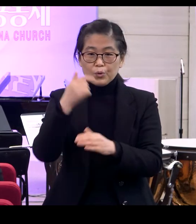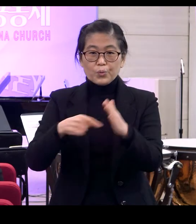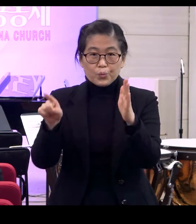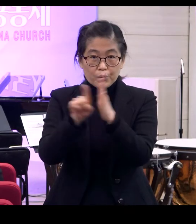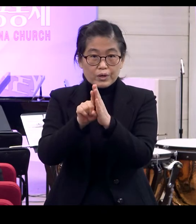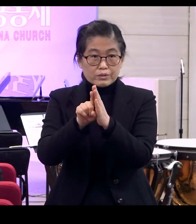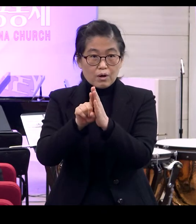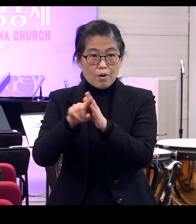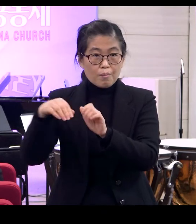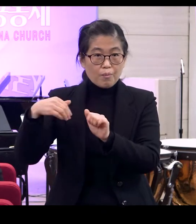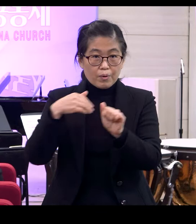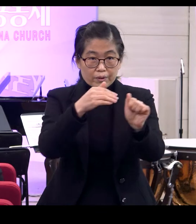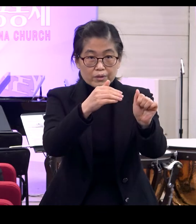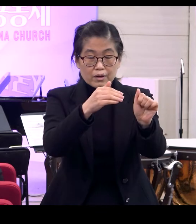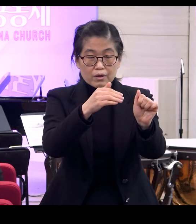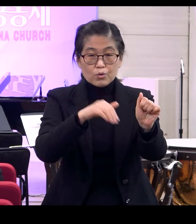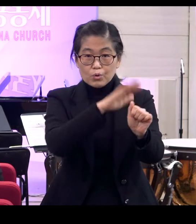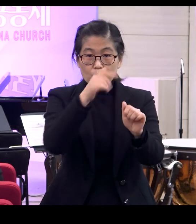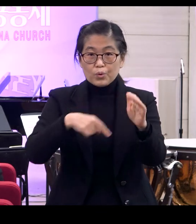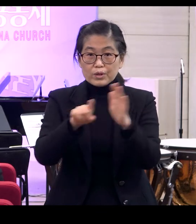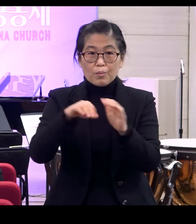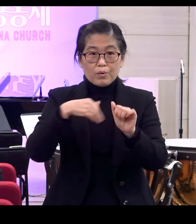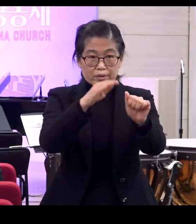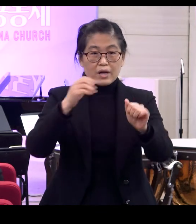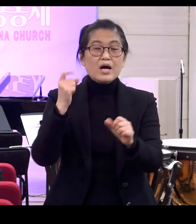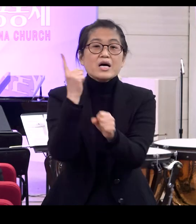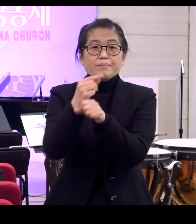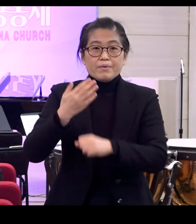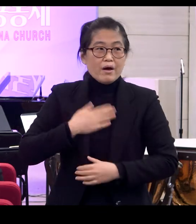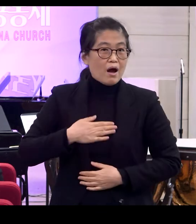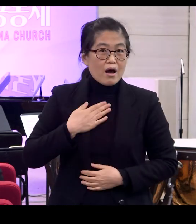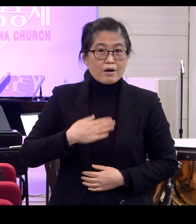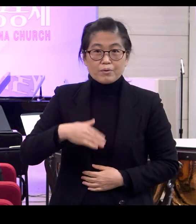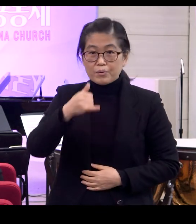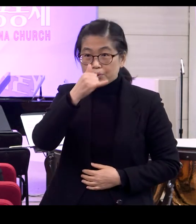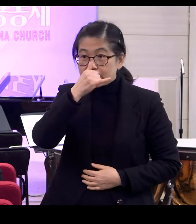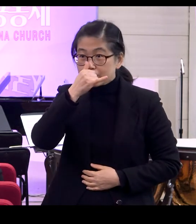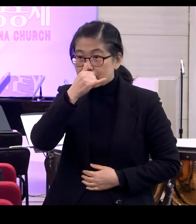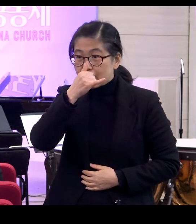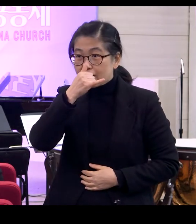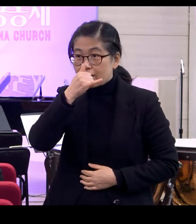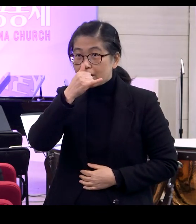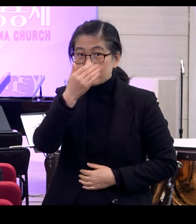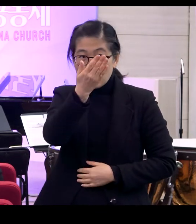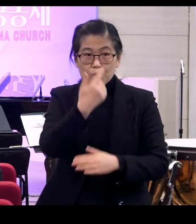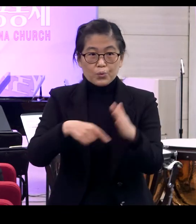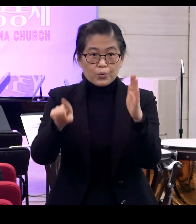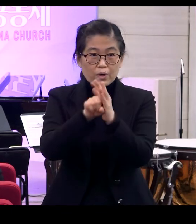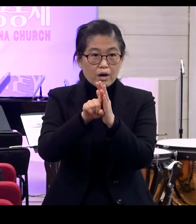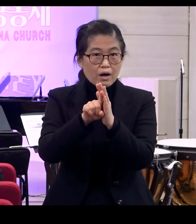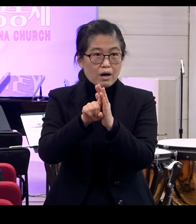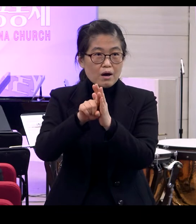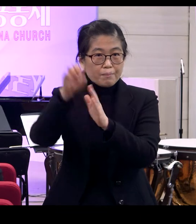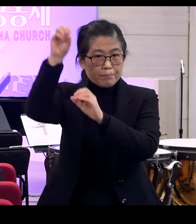알고 있는 건데 그런데 여기서 말이죠 이미 알고 있긴 했지만 사람스럽게 너를 위해 별을 만들었다고